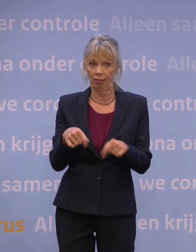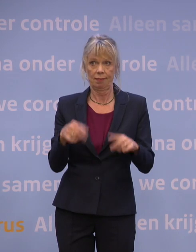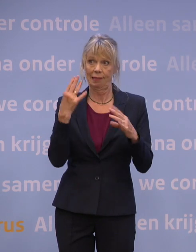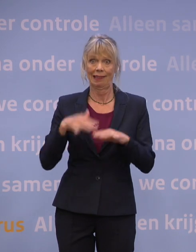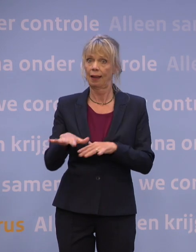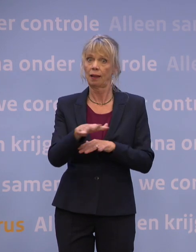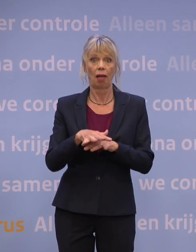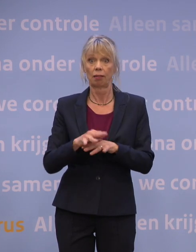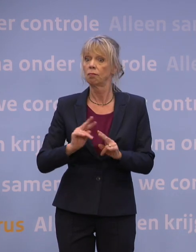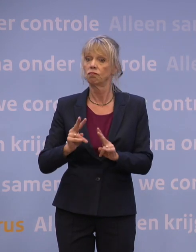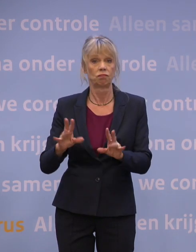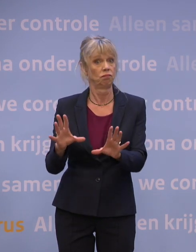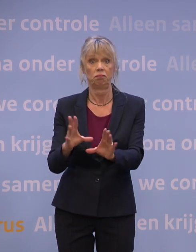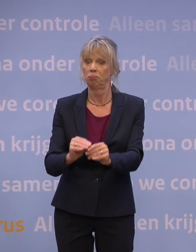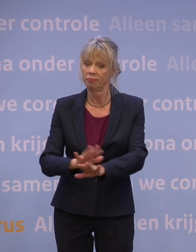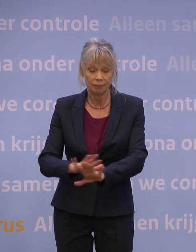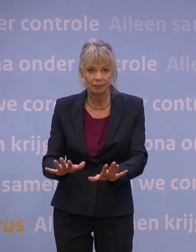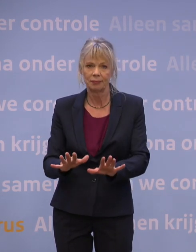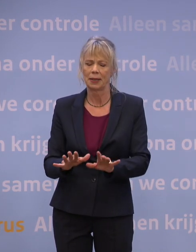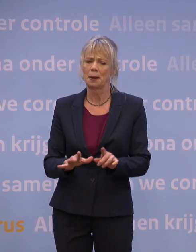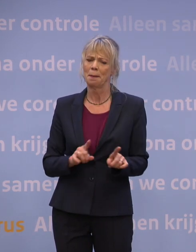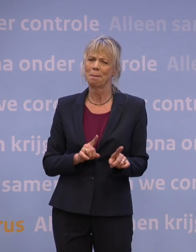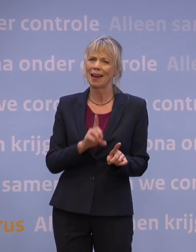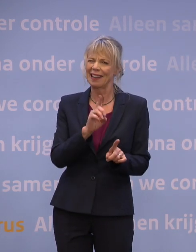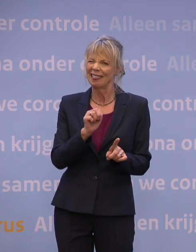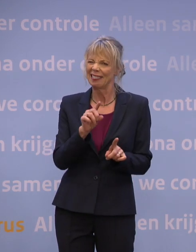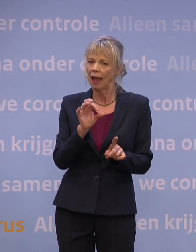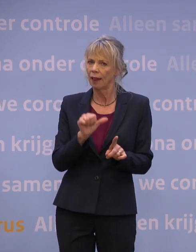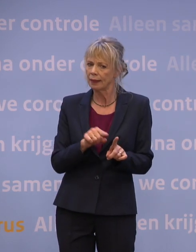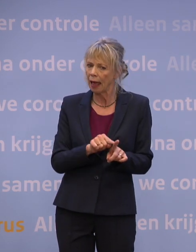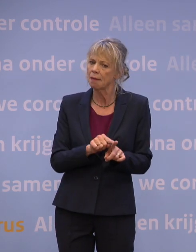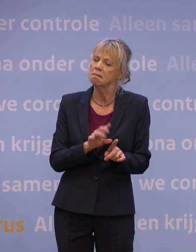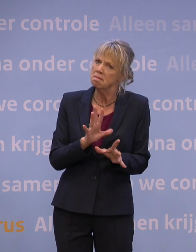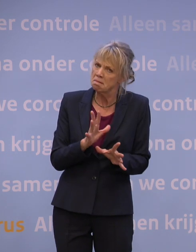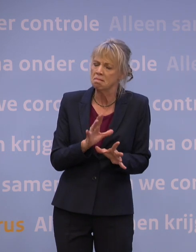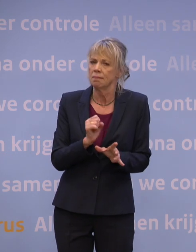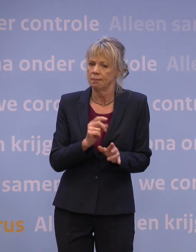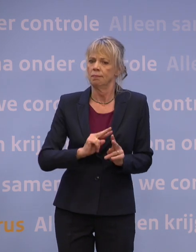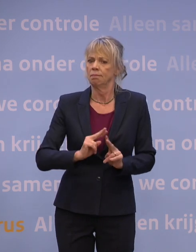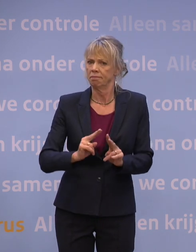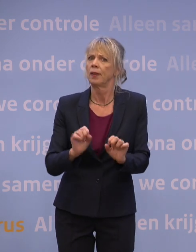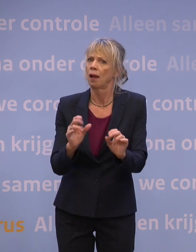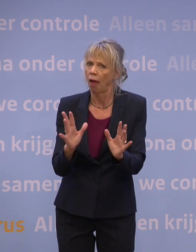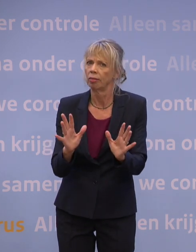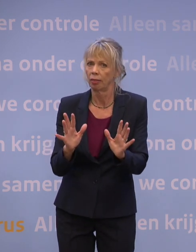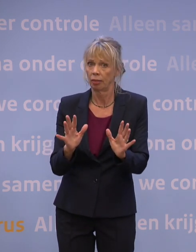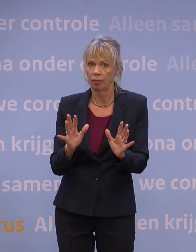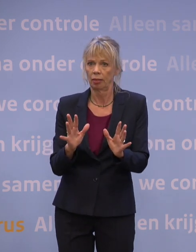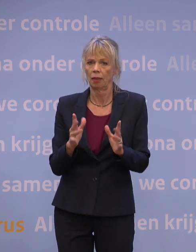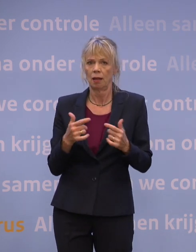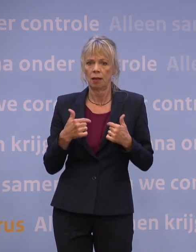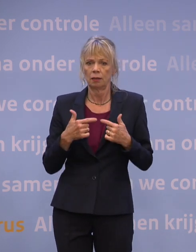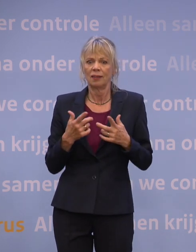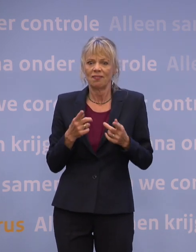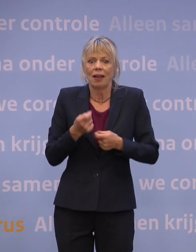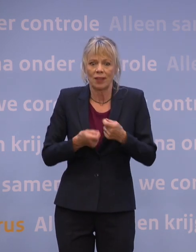die Delta-variant, het is wel waarschijnlijk dat die op enig moment ook de boel gaat overnemen in Nederland. En tegen die tijd, het is eigenlijk een race tegen de klok, tegen die tijd wil je